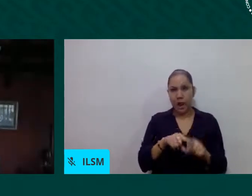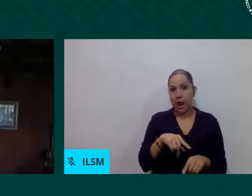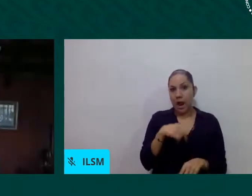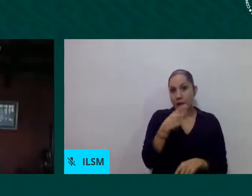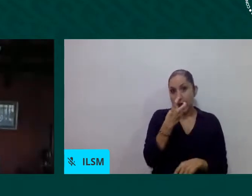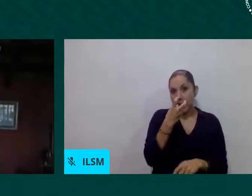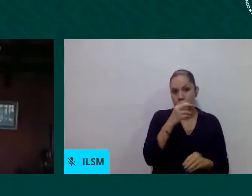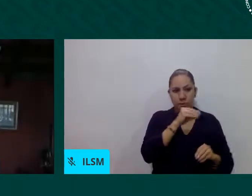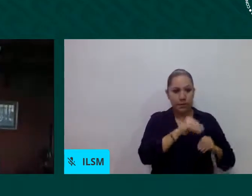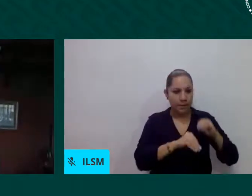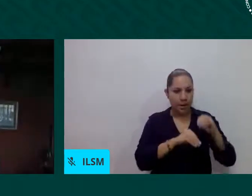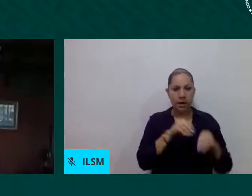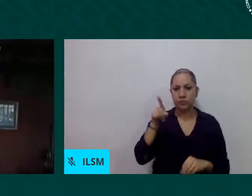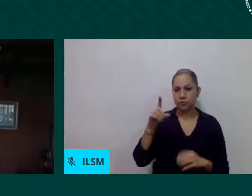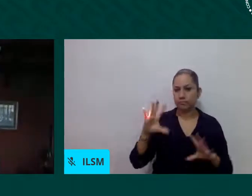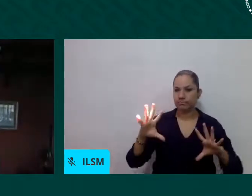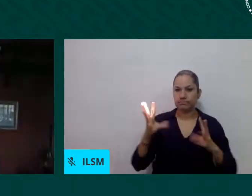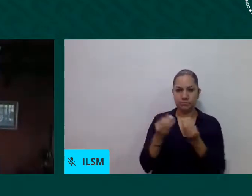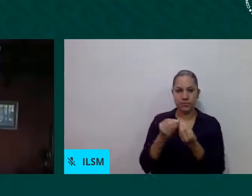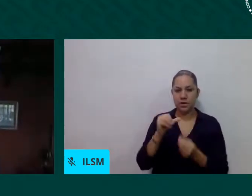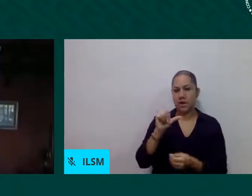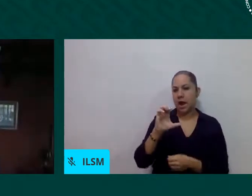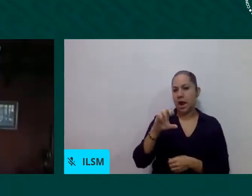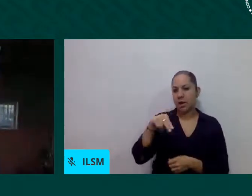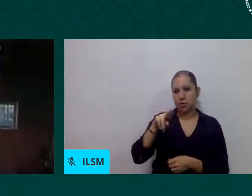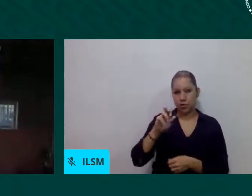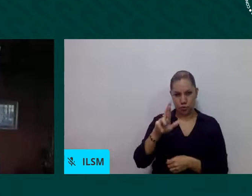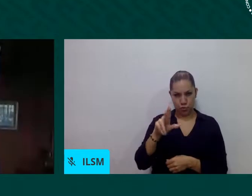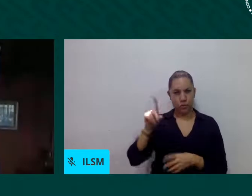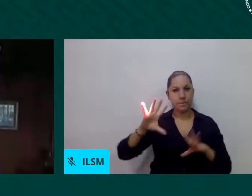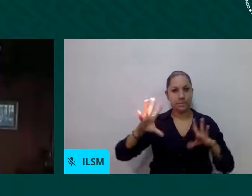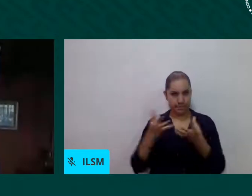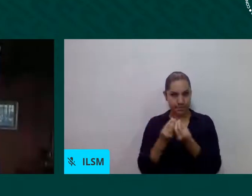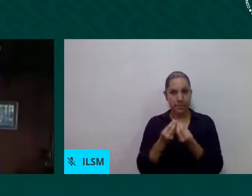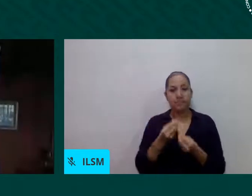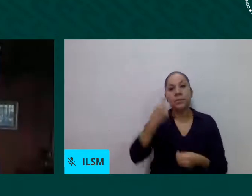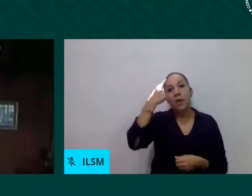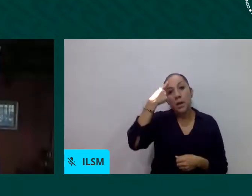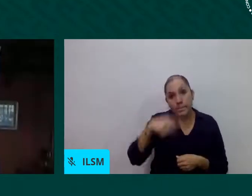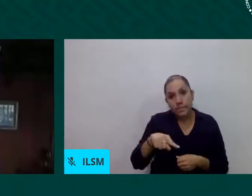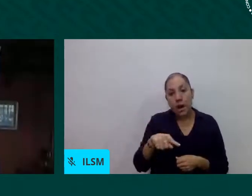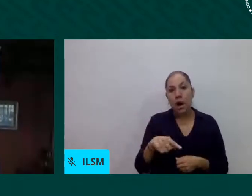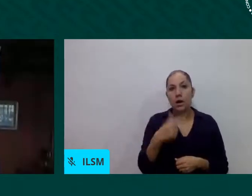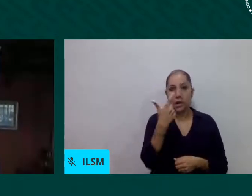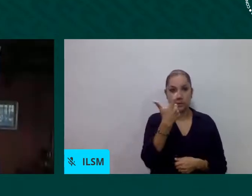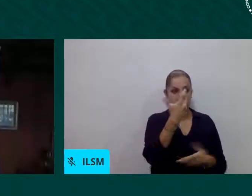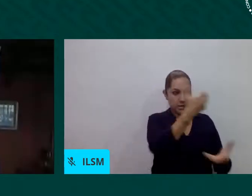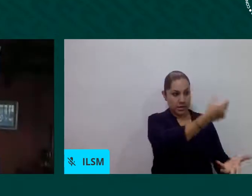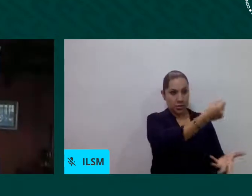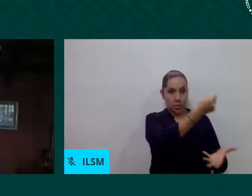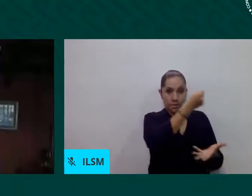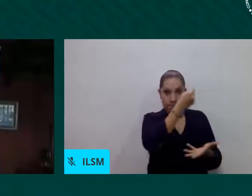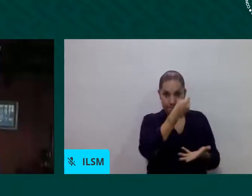buscar financiamiento para lograr la implementación de un programa de inclusión laboral para